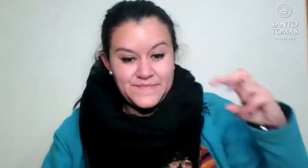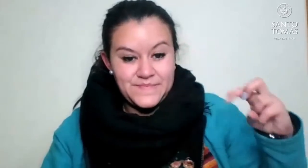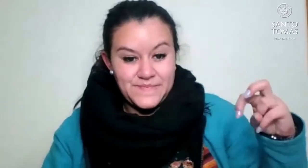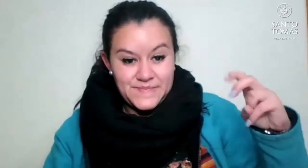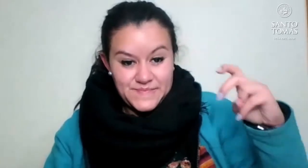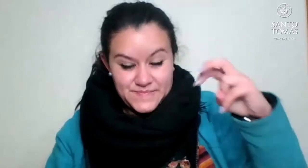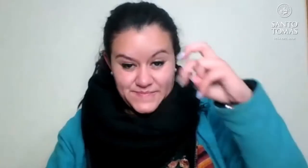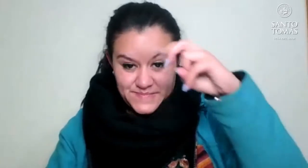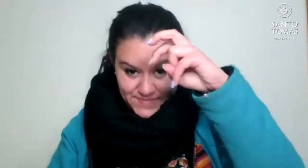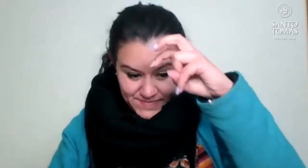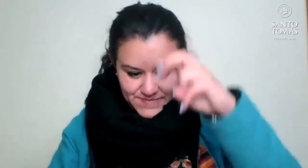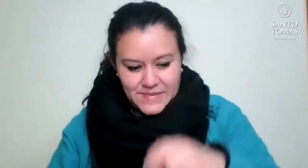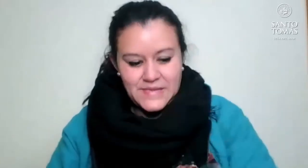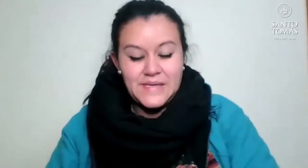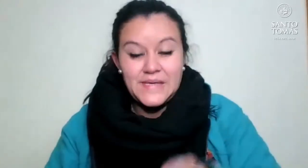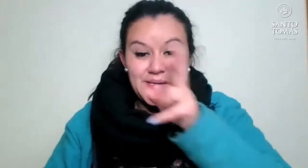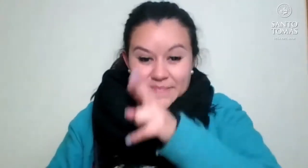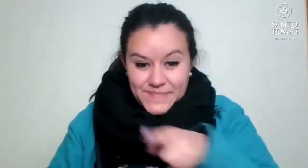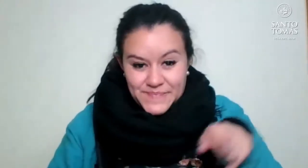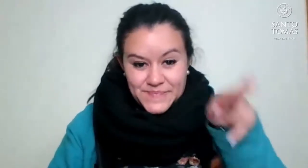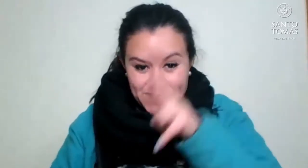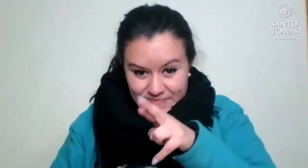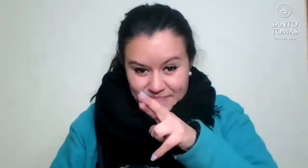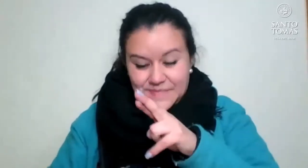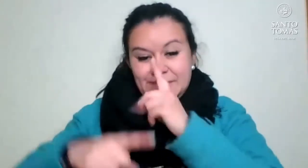La ciudad de La Cruz. Calera. Calera.